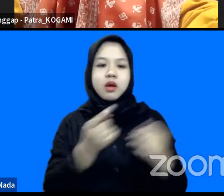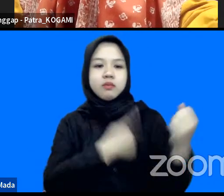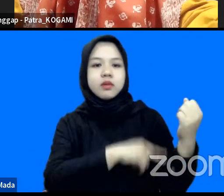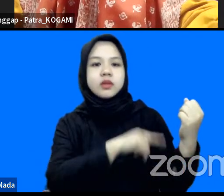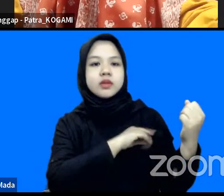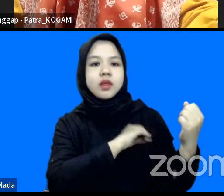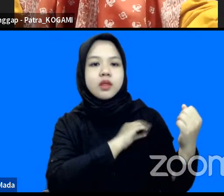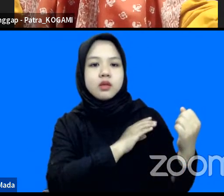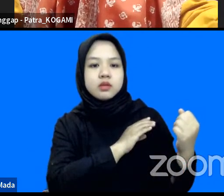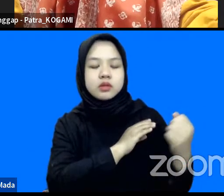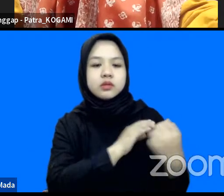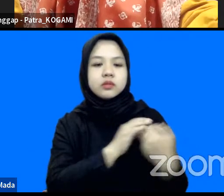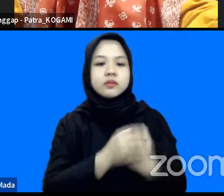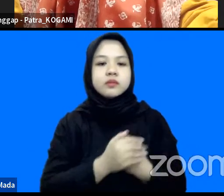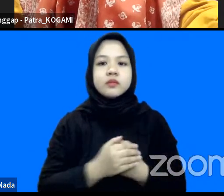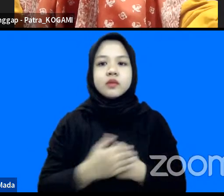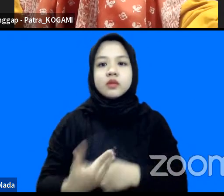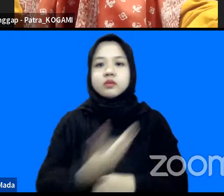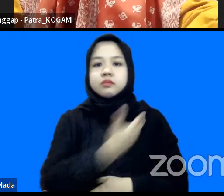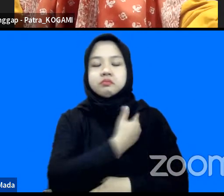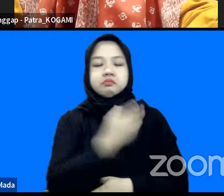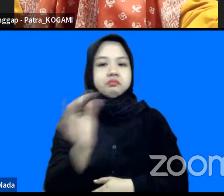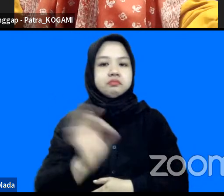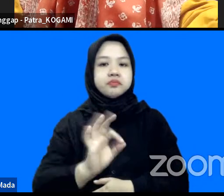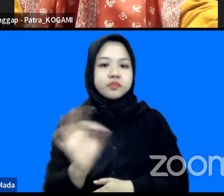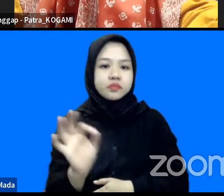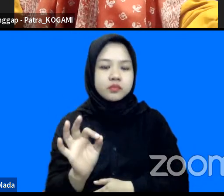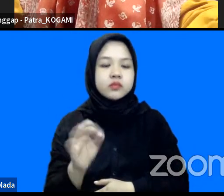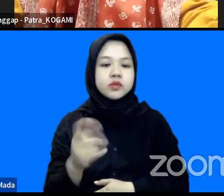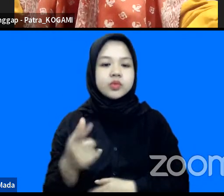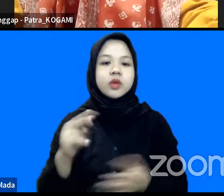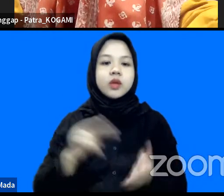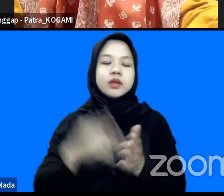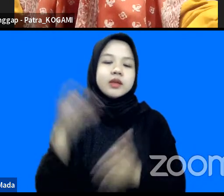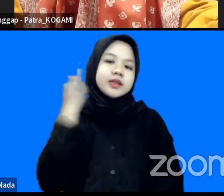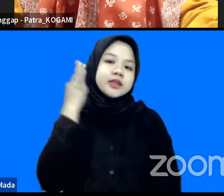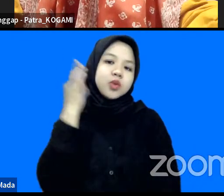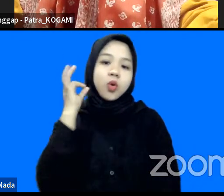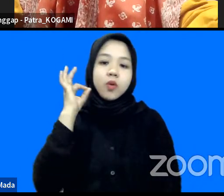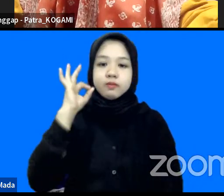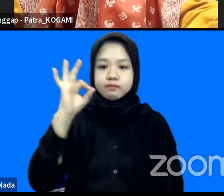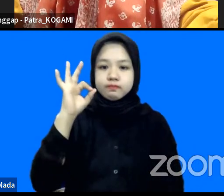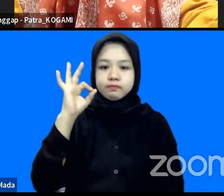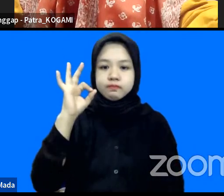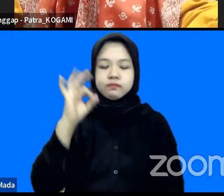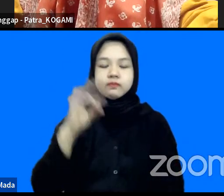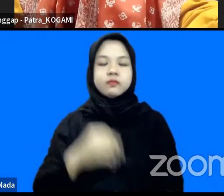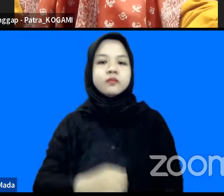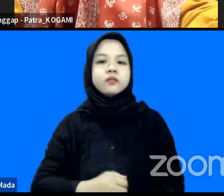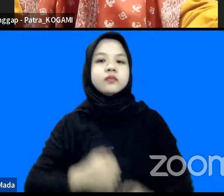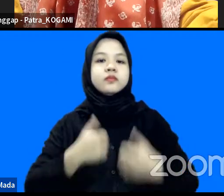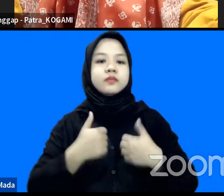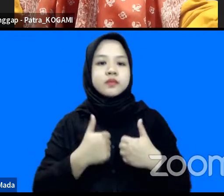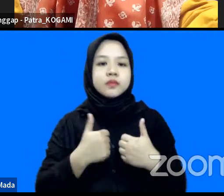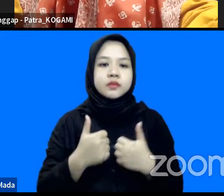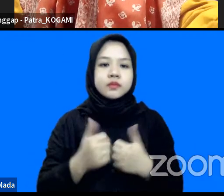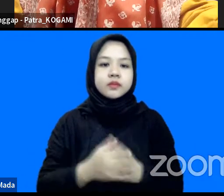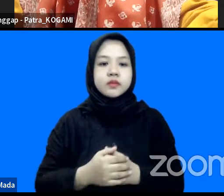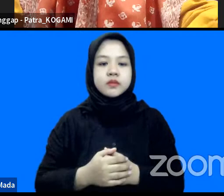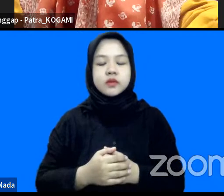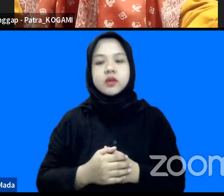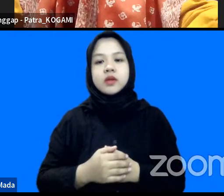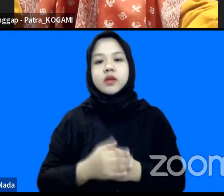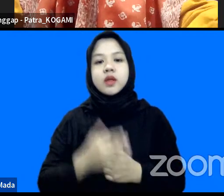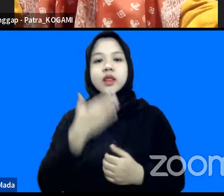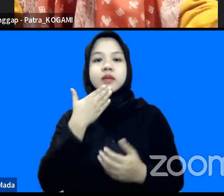jadi zero victim otomatis zero risiko ya mungkin seperti itu Bu terima